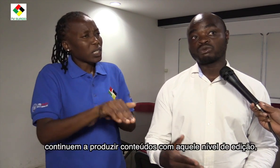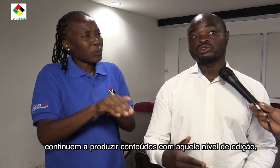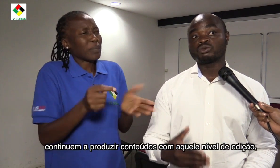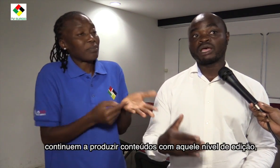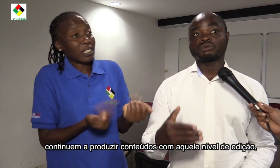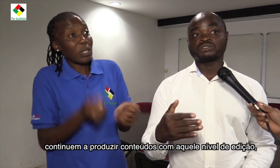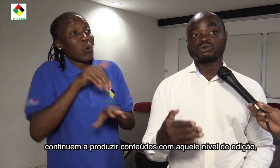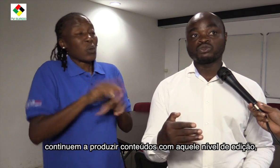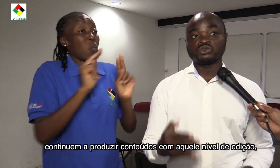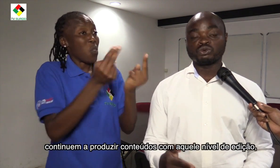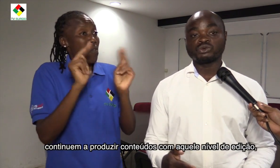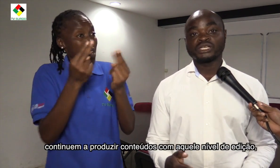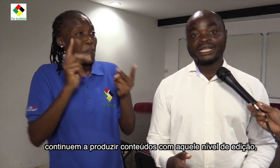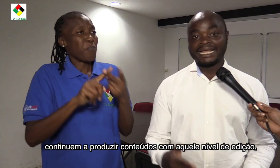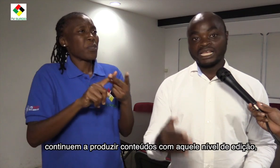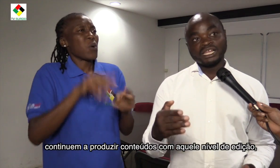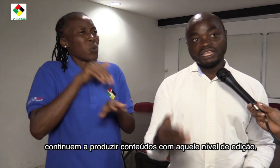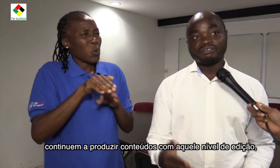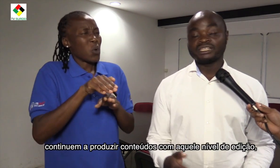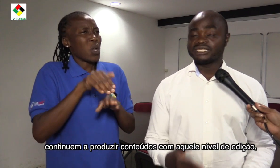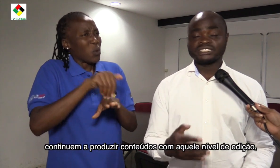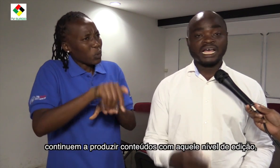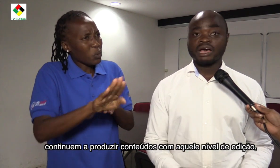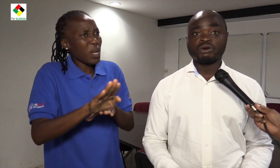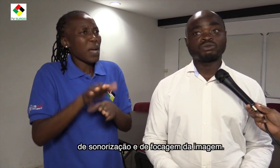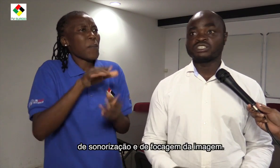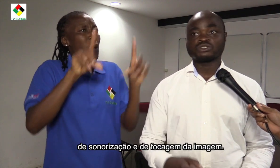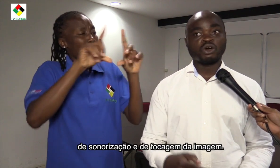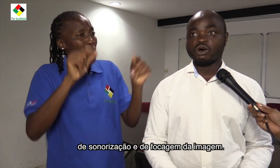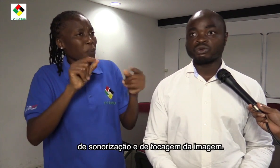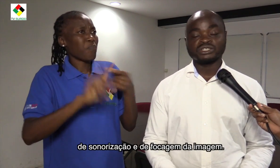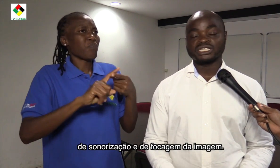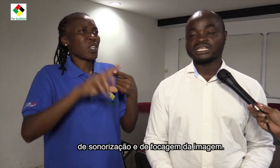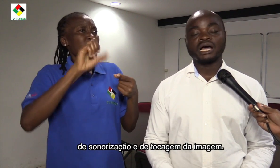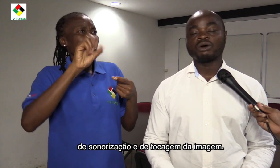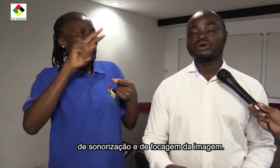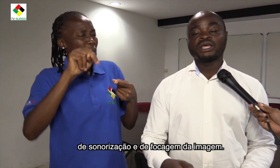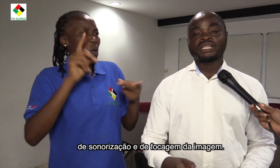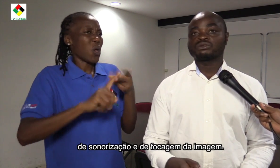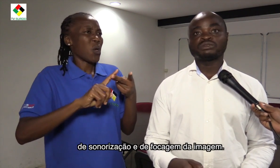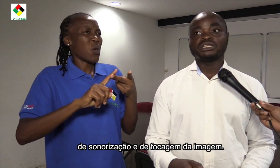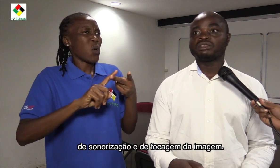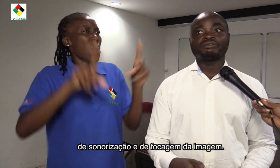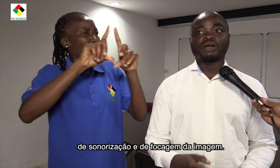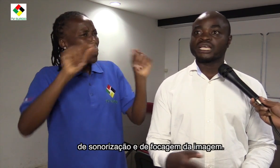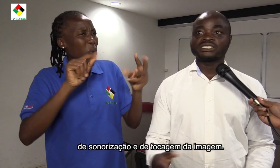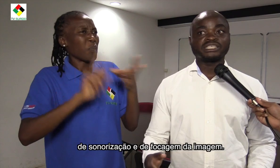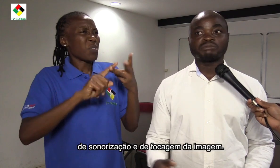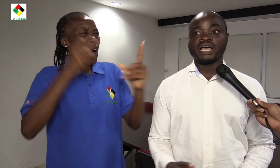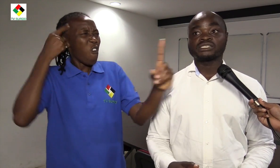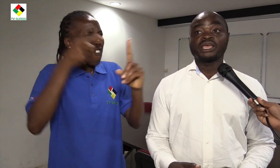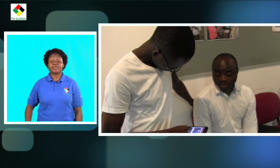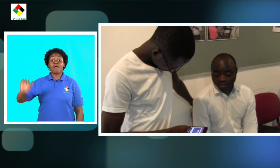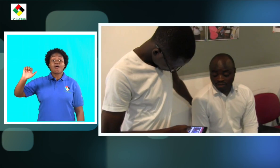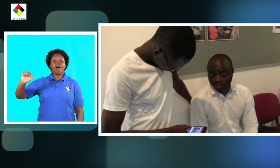inovar, continuem a produzir conteúdos naquele nível de edição, de sonorização, tanto de focagem